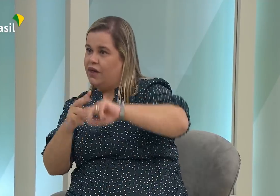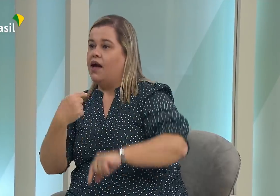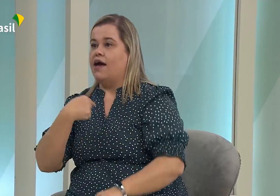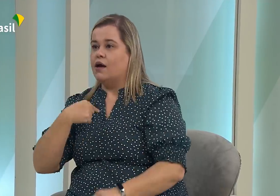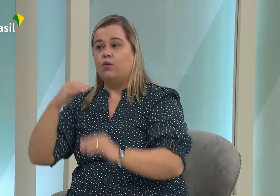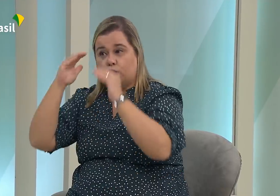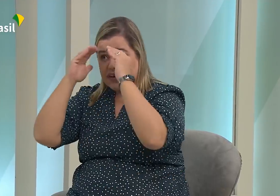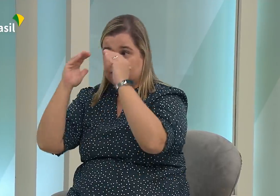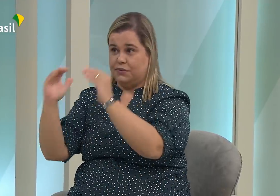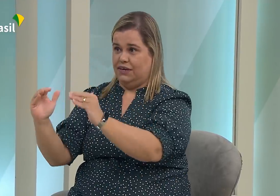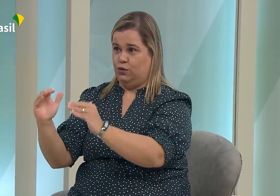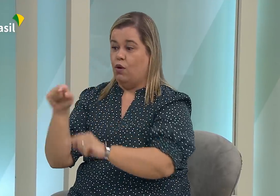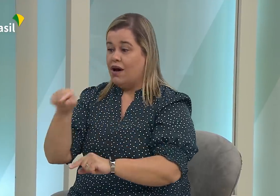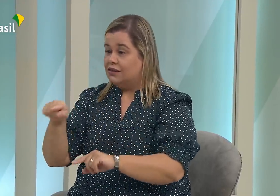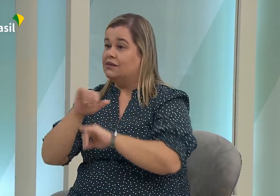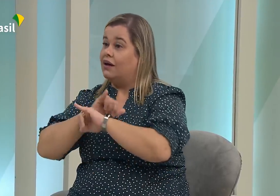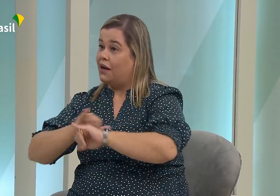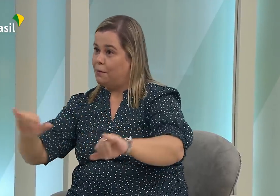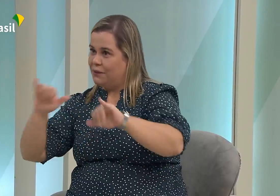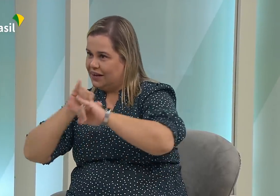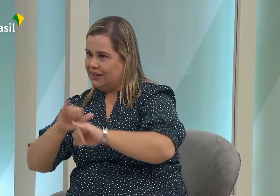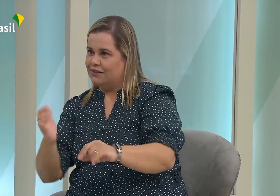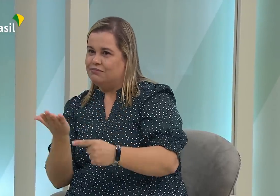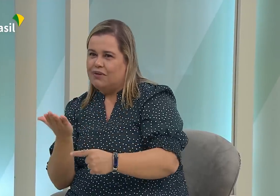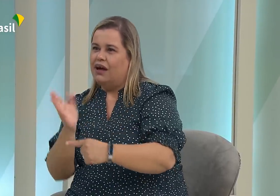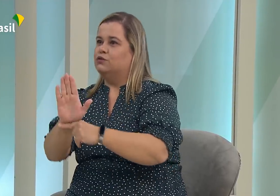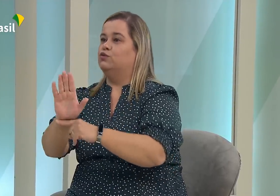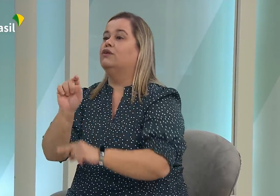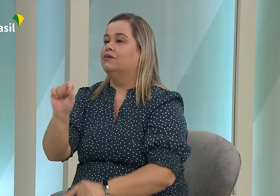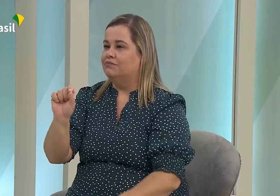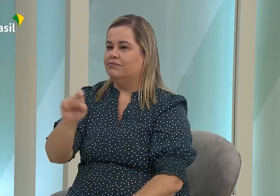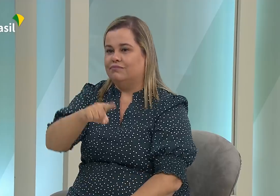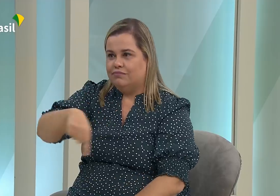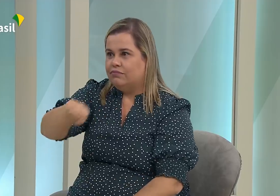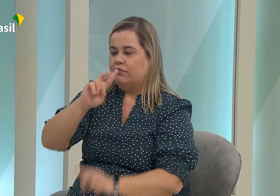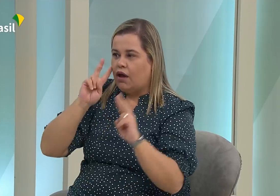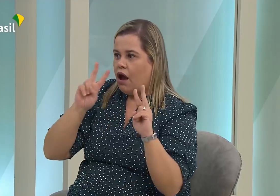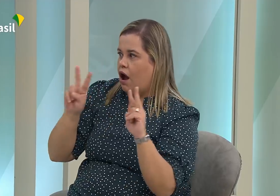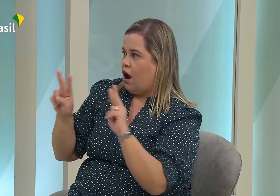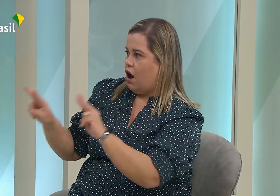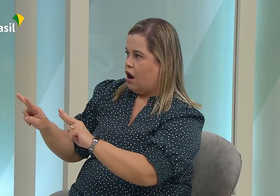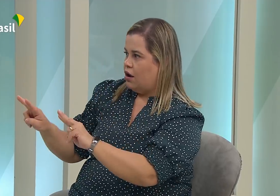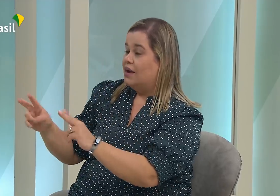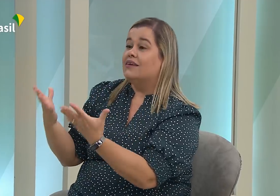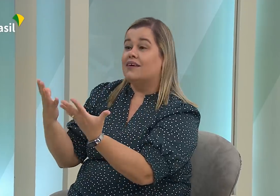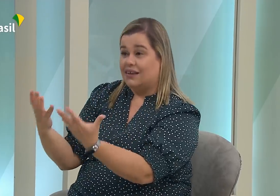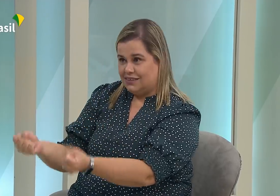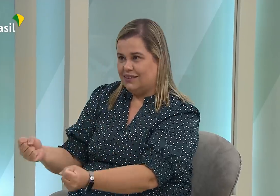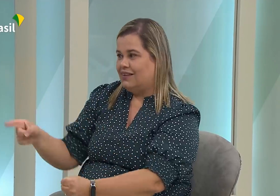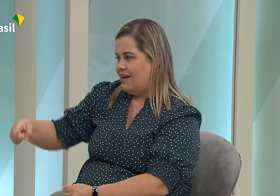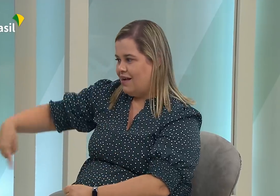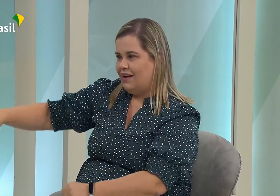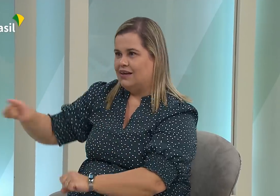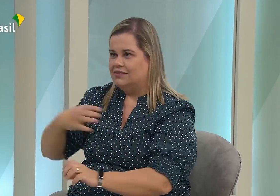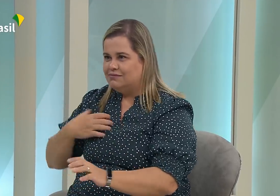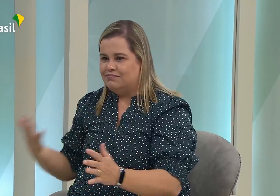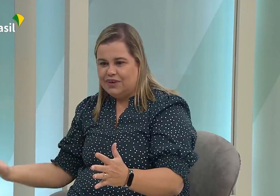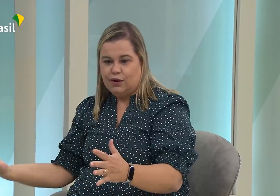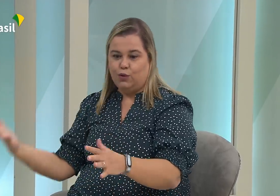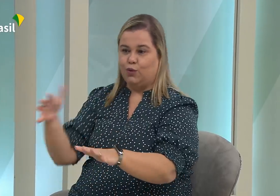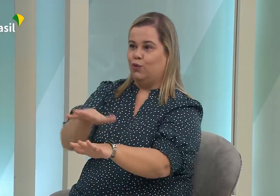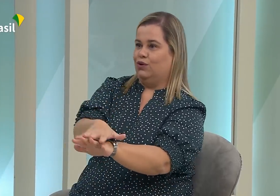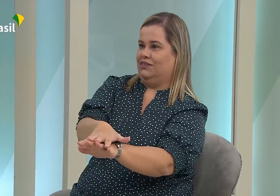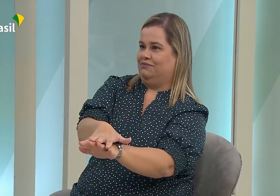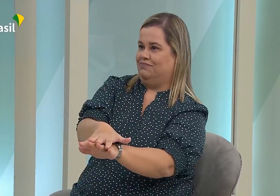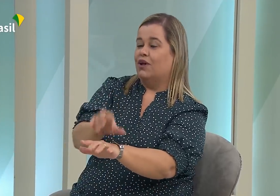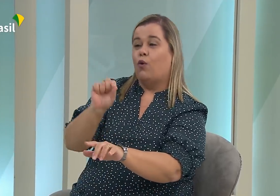campanha muito importante. É a campanha Eu Respeito. E por que essa campanha? Essa campanha foi criada